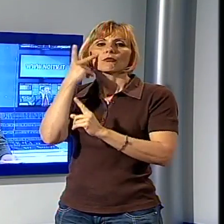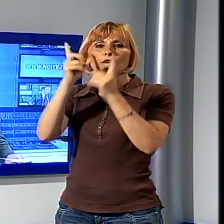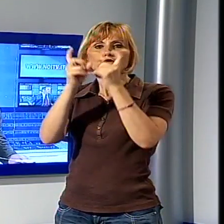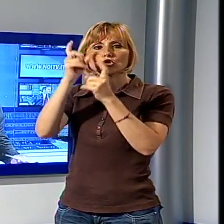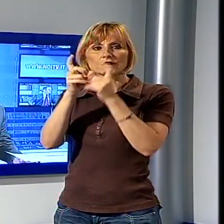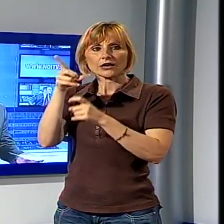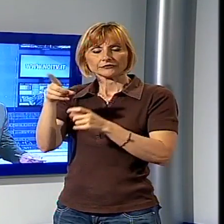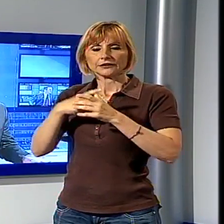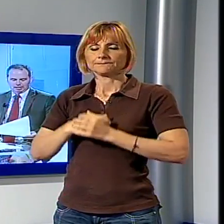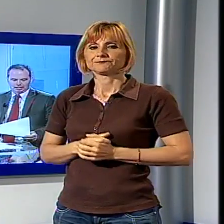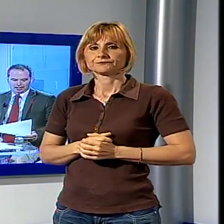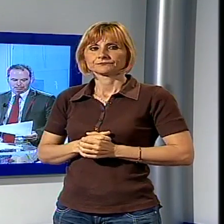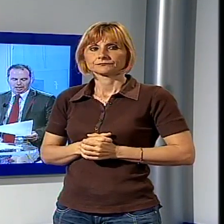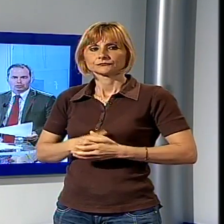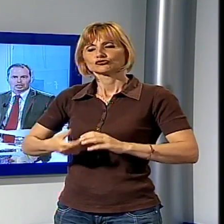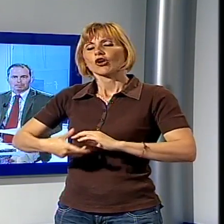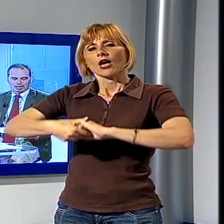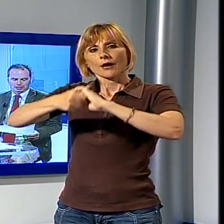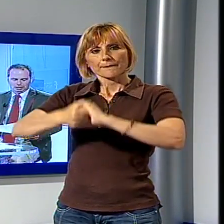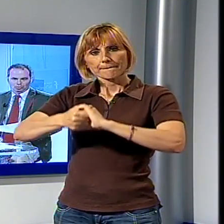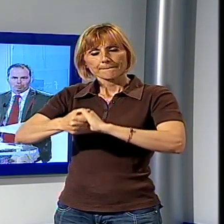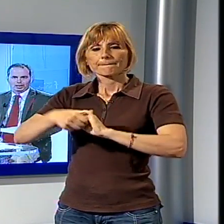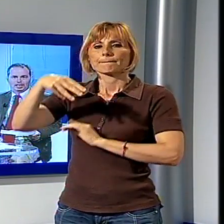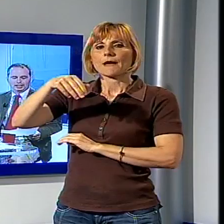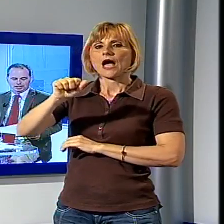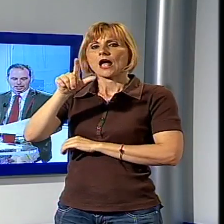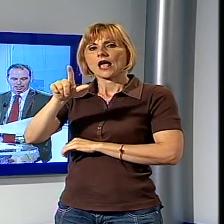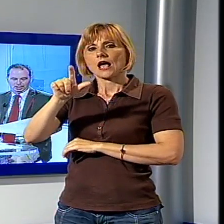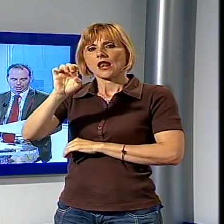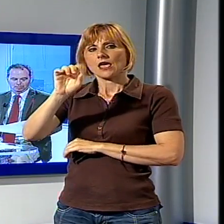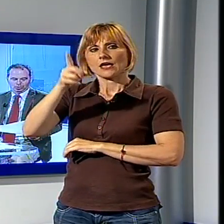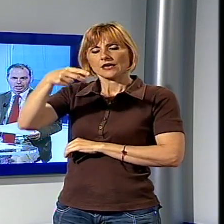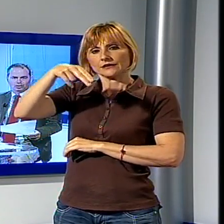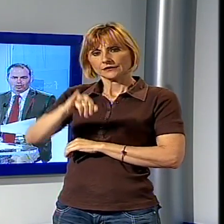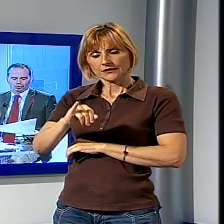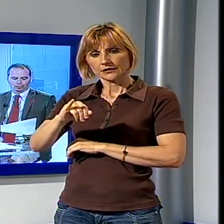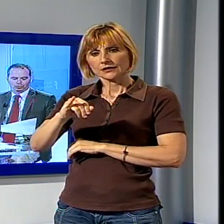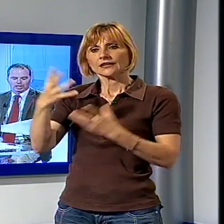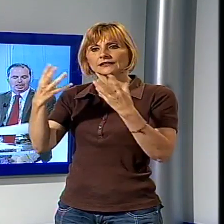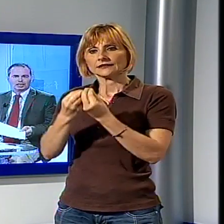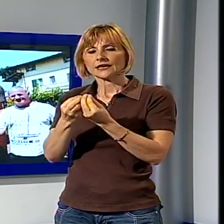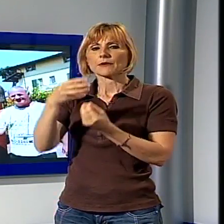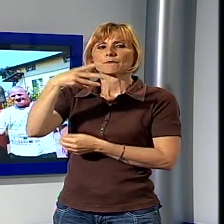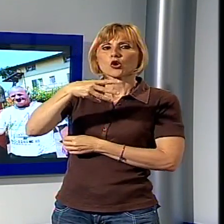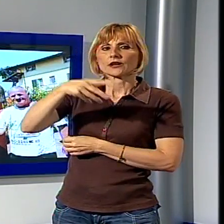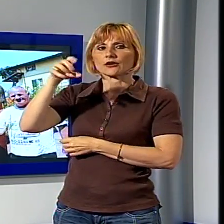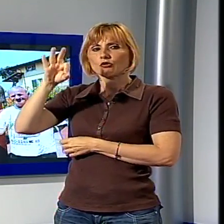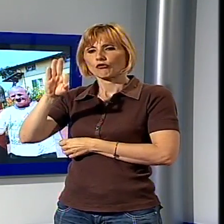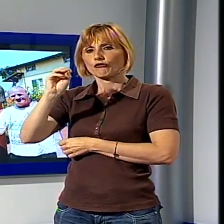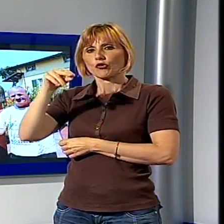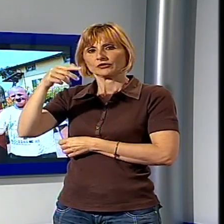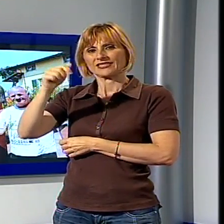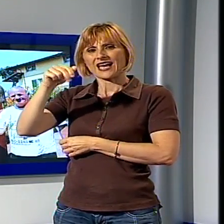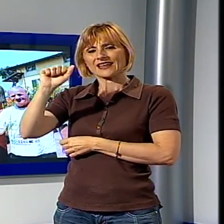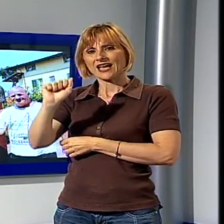fotografia la stretta di mano tra Massimo Mallegni e Moreno Fontana che sancisce quindi